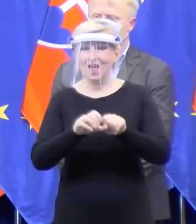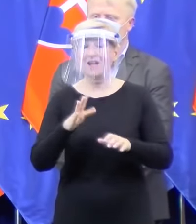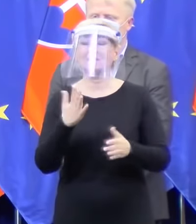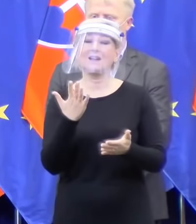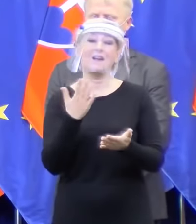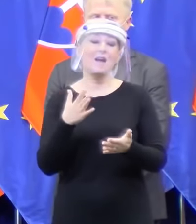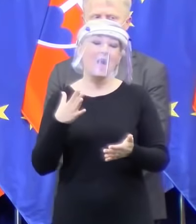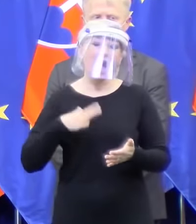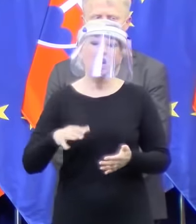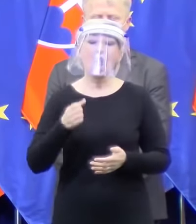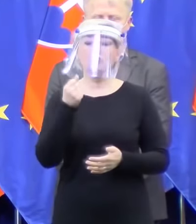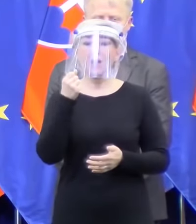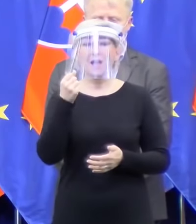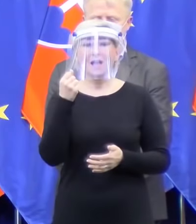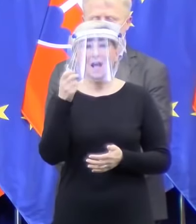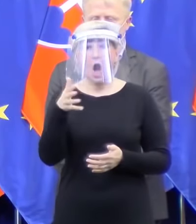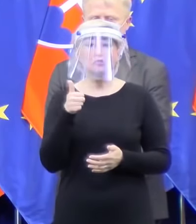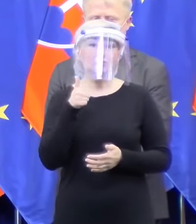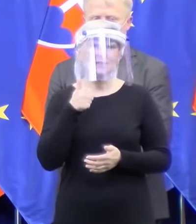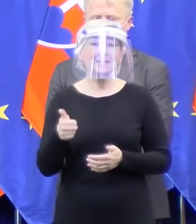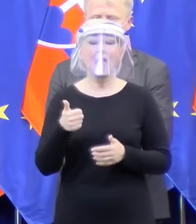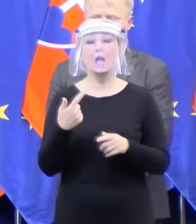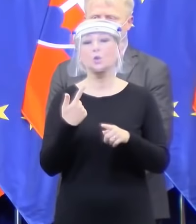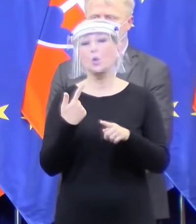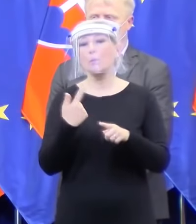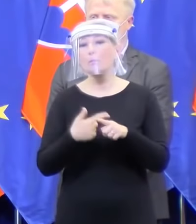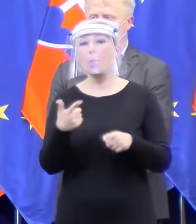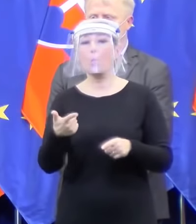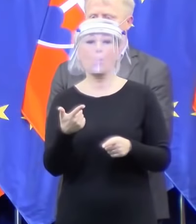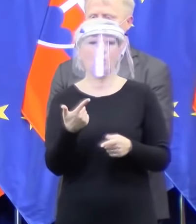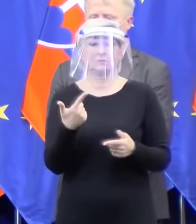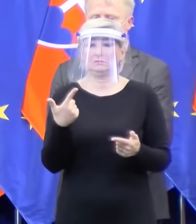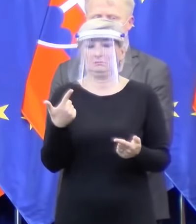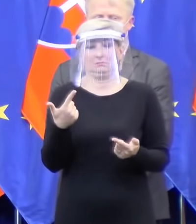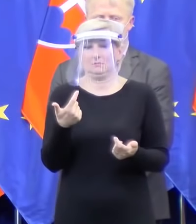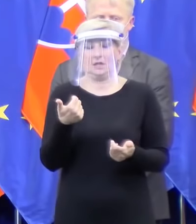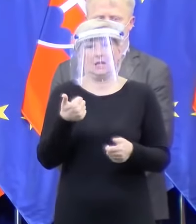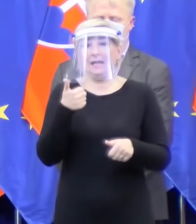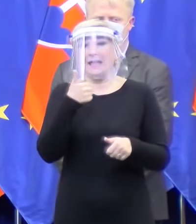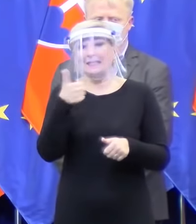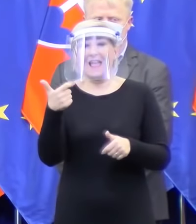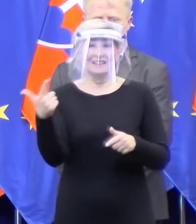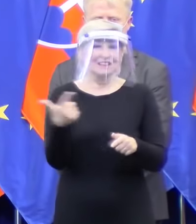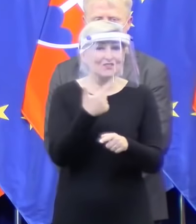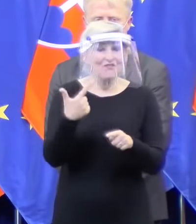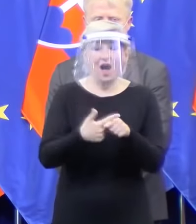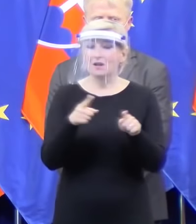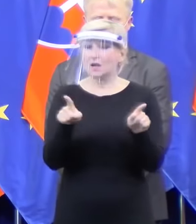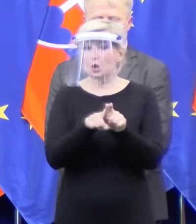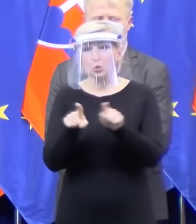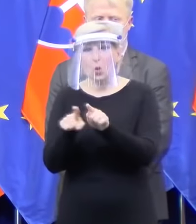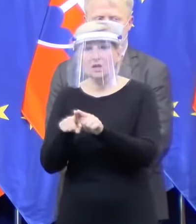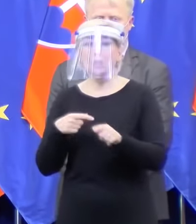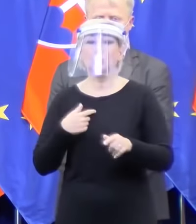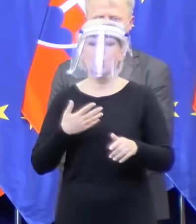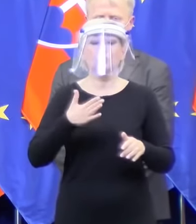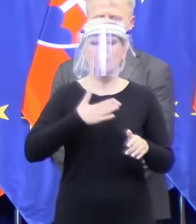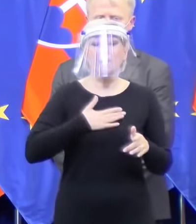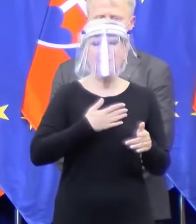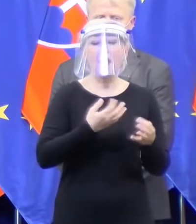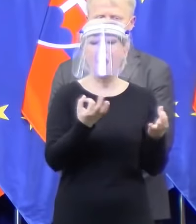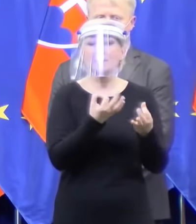dielčie, keď budú nachystané niektoré právne normy, tak budeme ich posúvať do parlamentu, alebo jednoducho tá vláda zasadne.